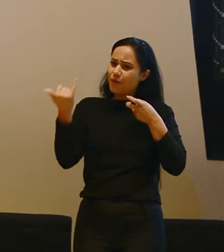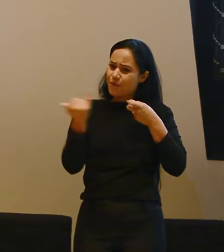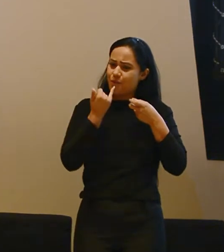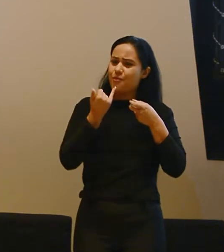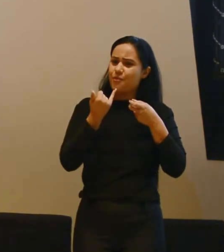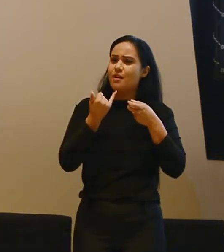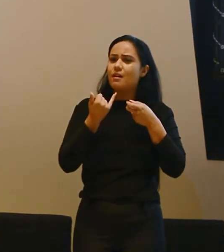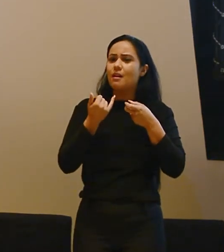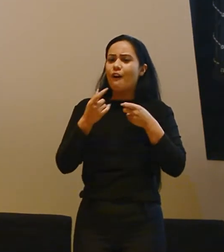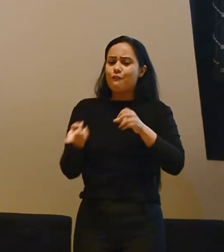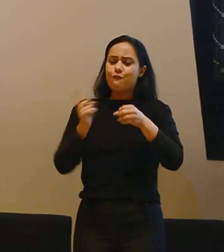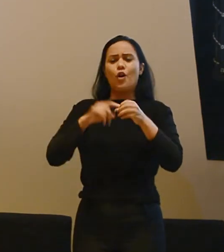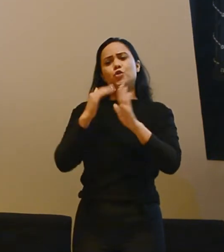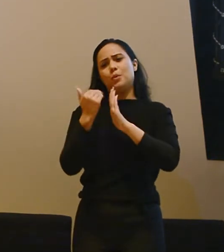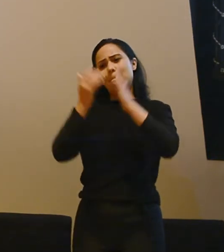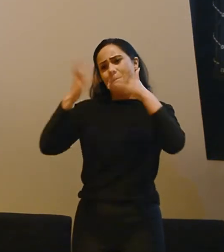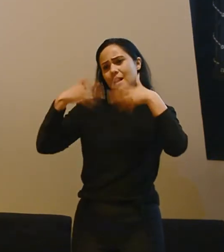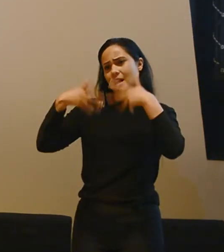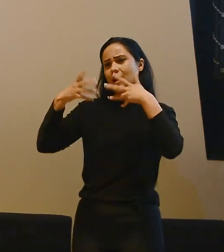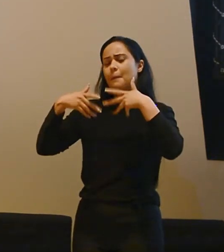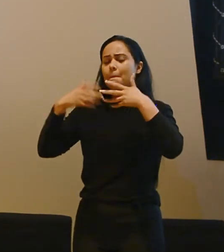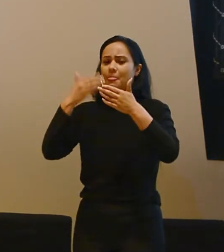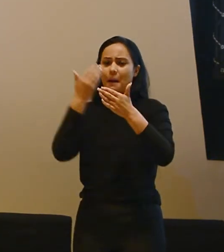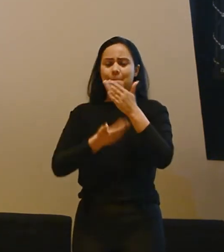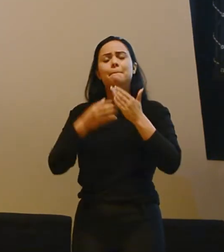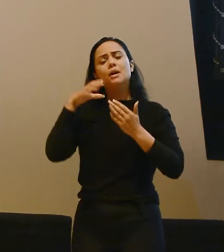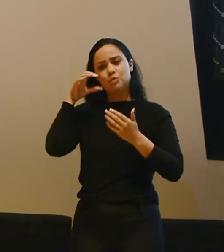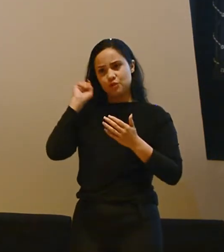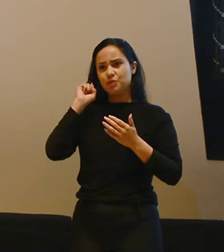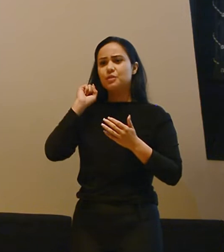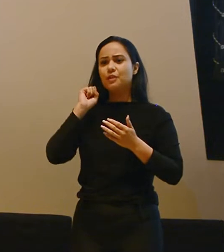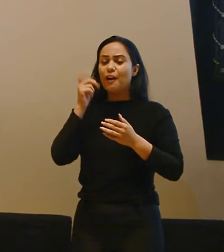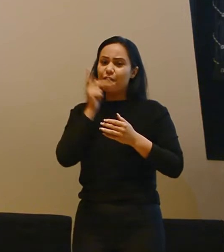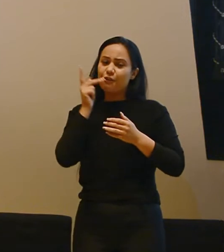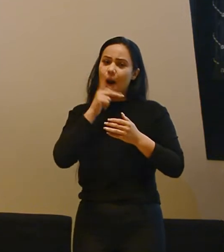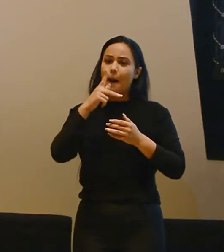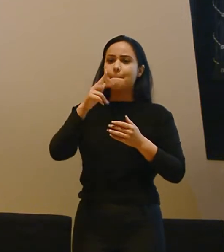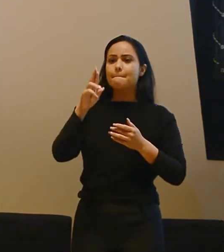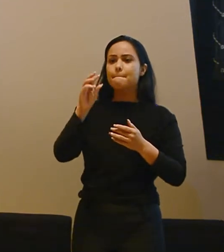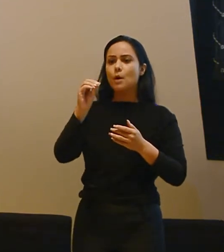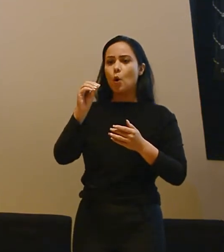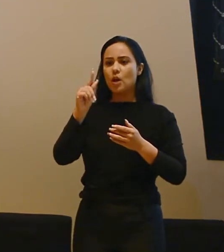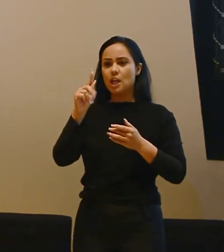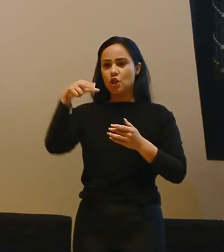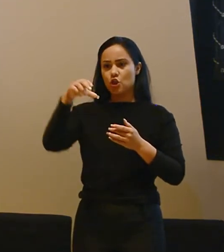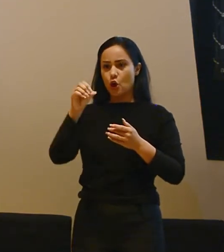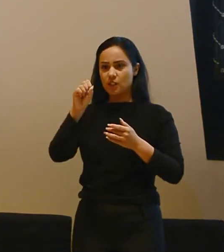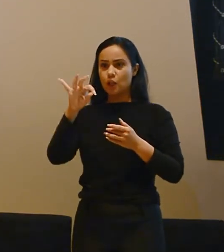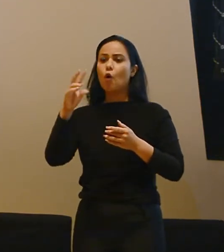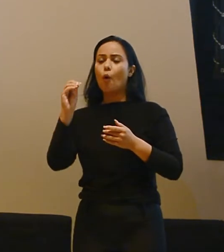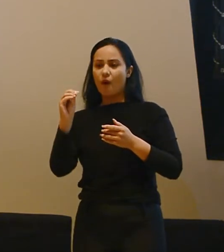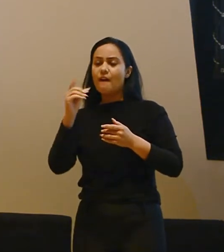a gente retoma tudo. A gente explica sobre a perda auditiva, a gente fala de prognóstico, a gente fala o que ela pode